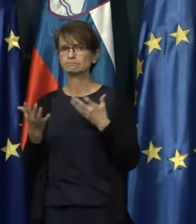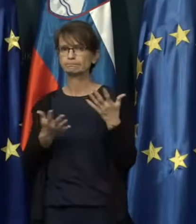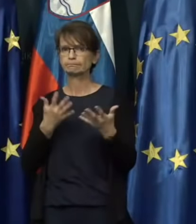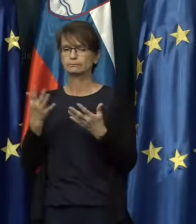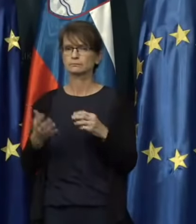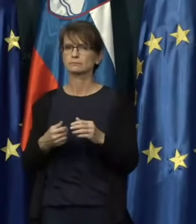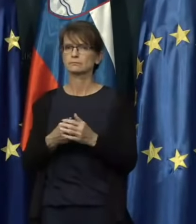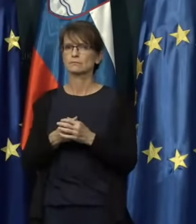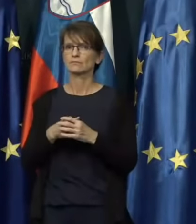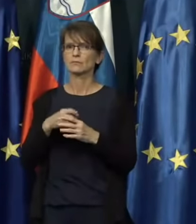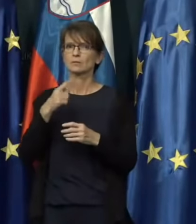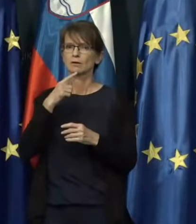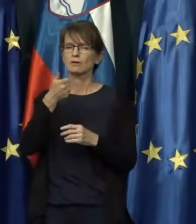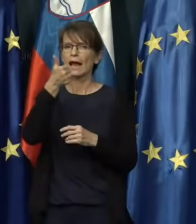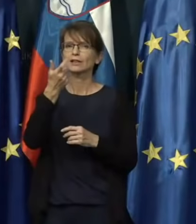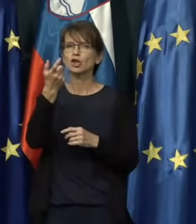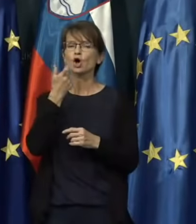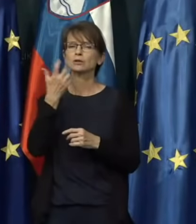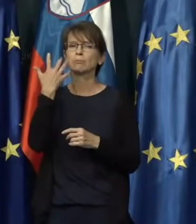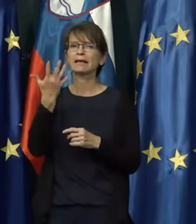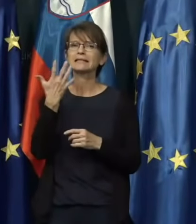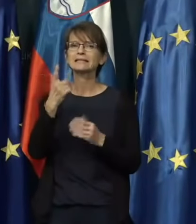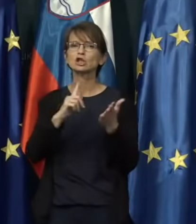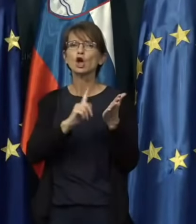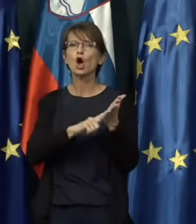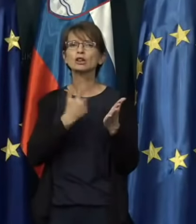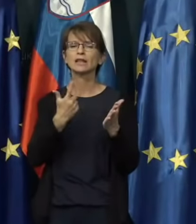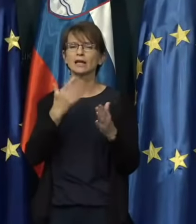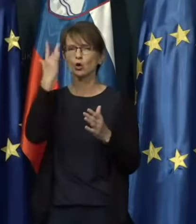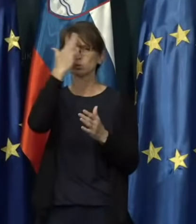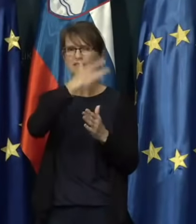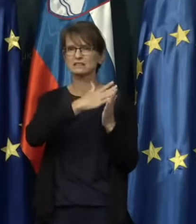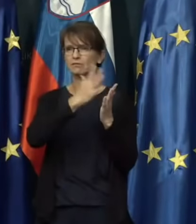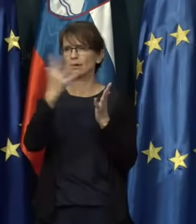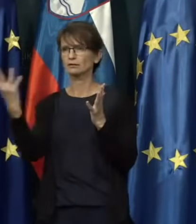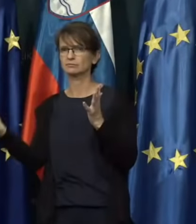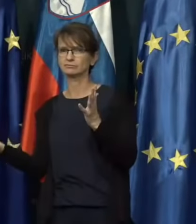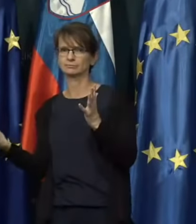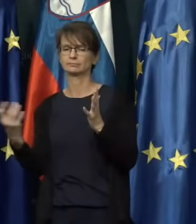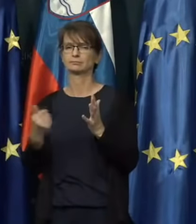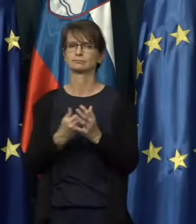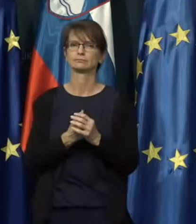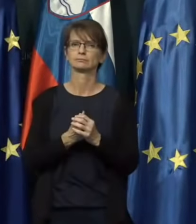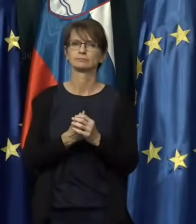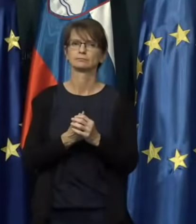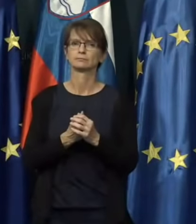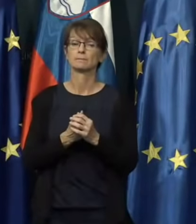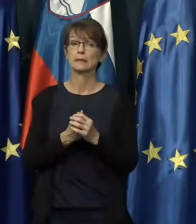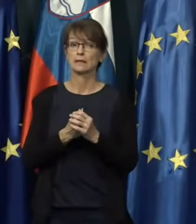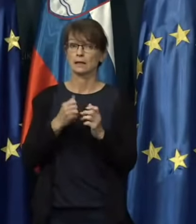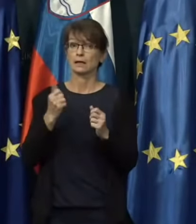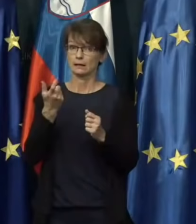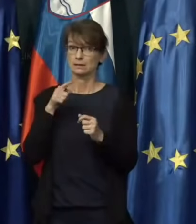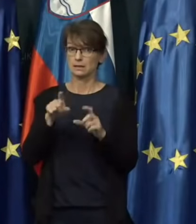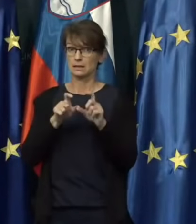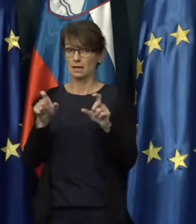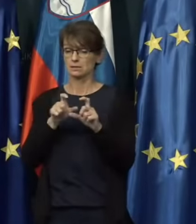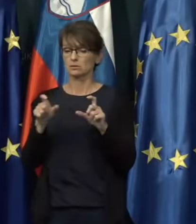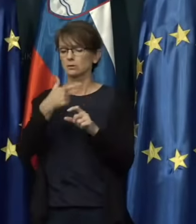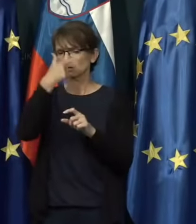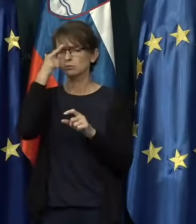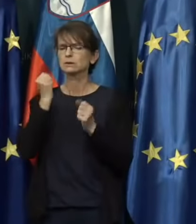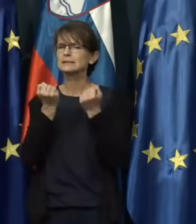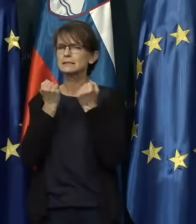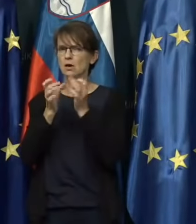teh pedesetih odtenkov sive, če že ne čisto črne liste in iz teh razlogov verjamem, da ljudje zelo